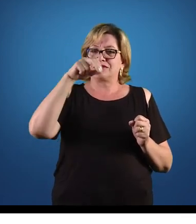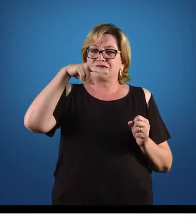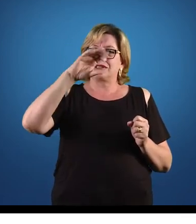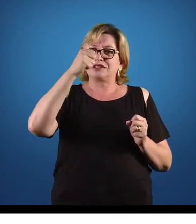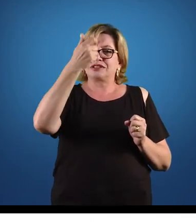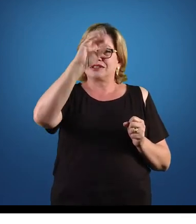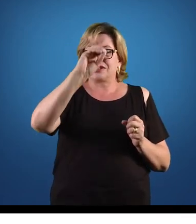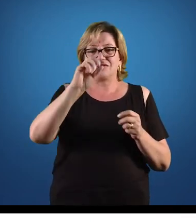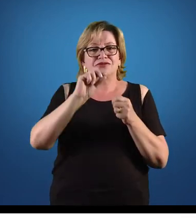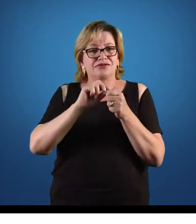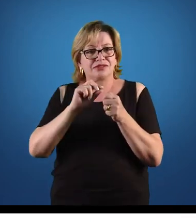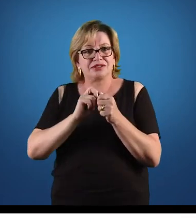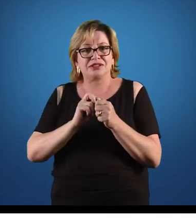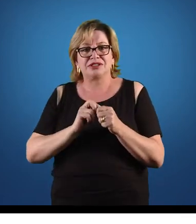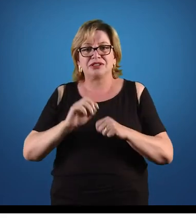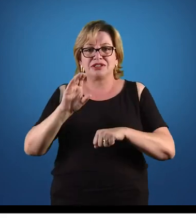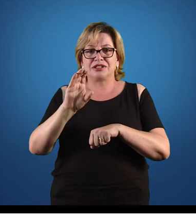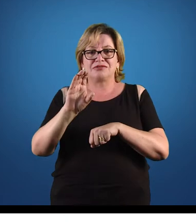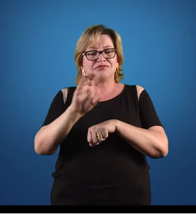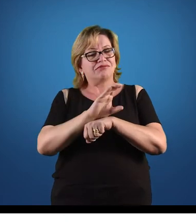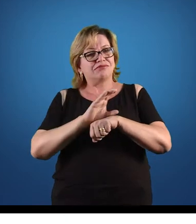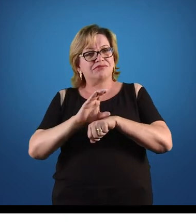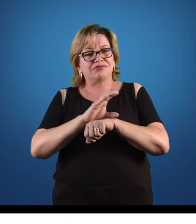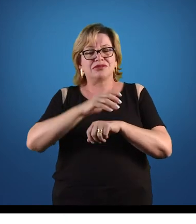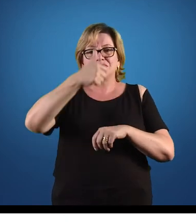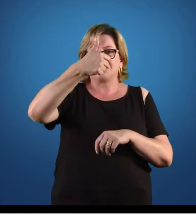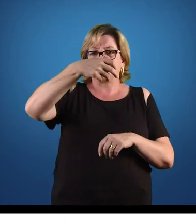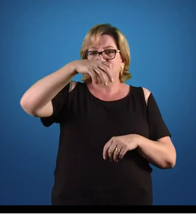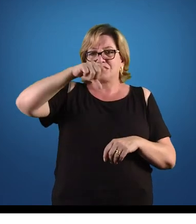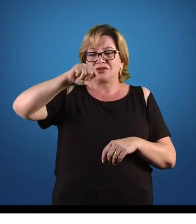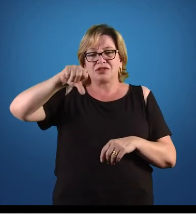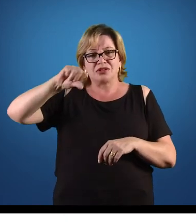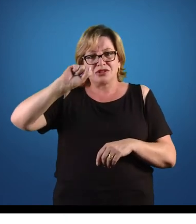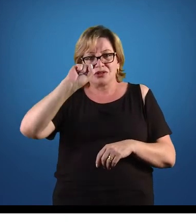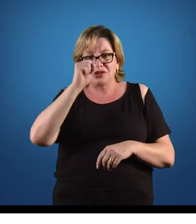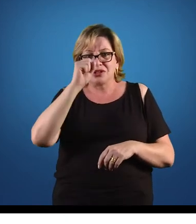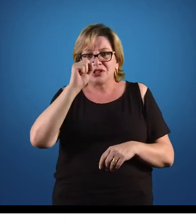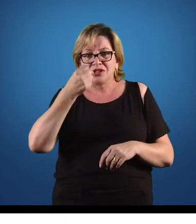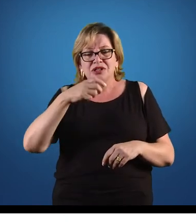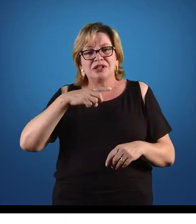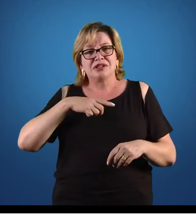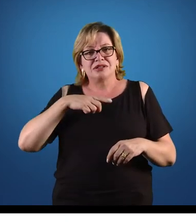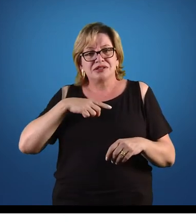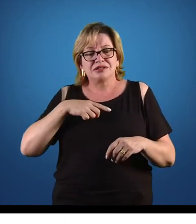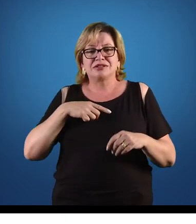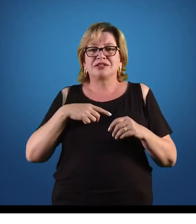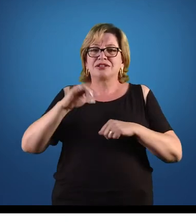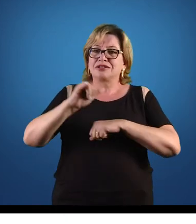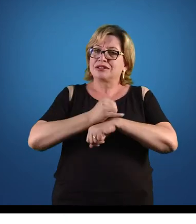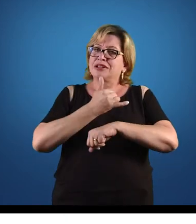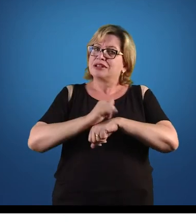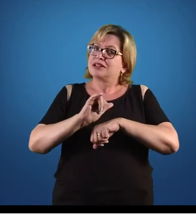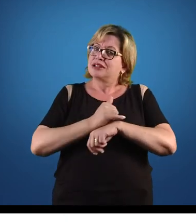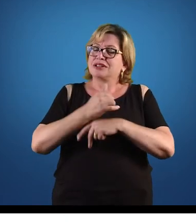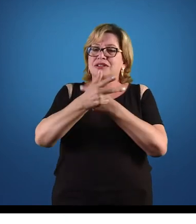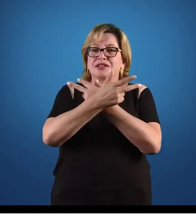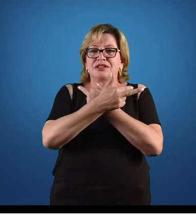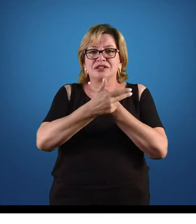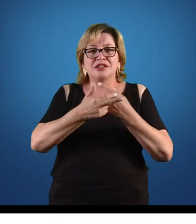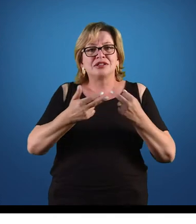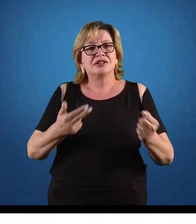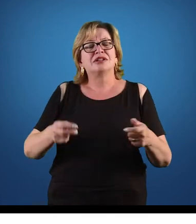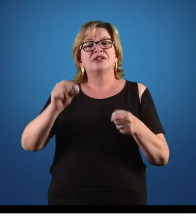na Constituição de 88, chamada Constituição Cidadã, né, existem mecanismos para que o Estado